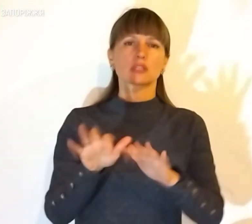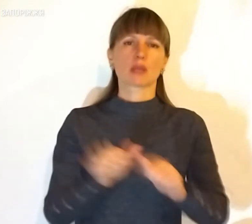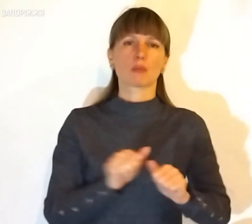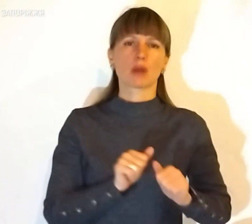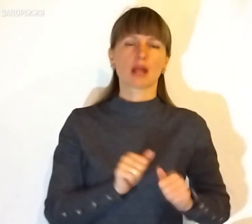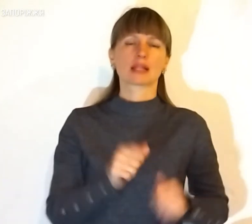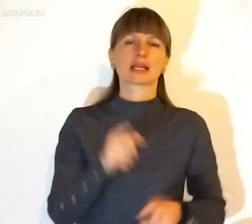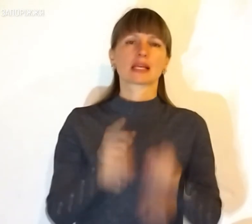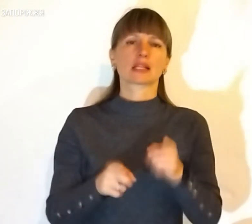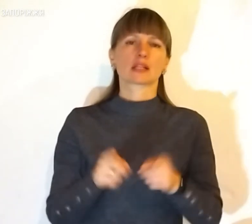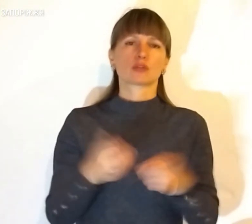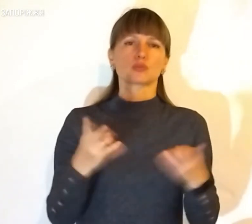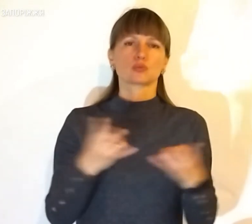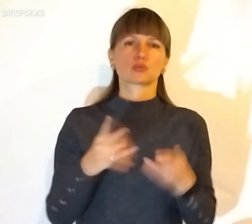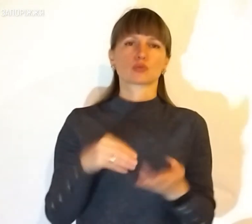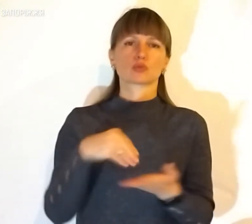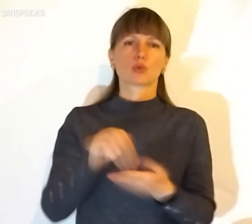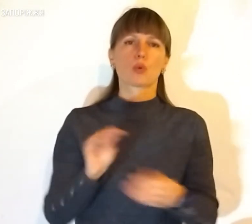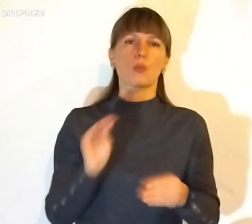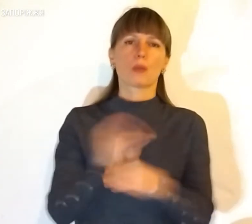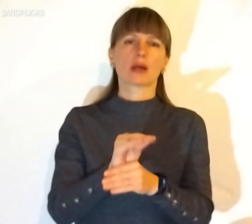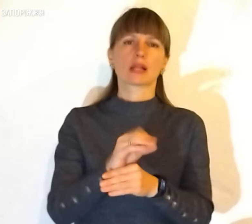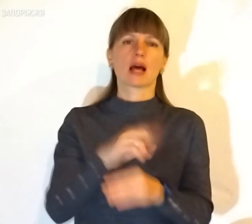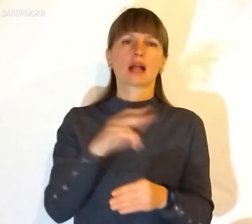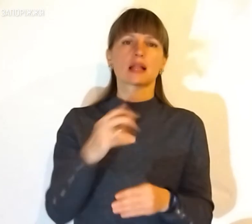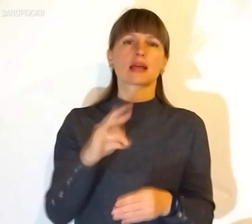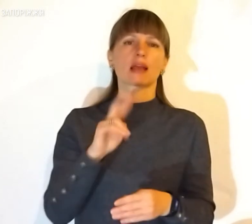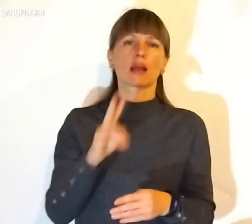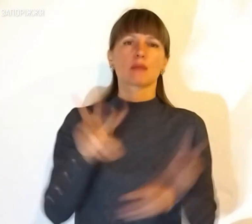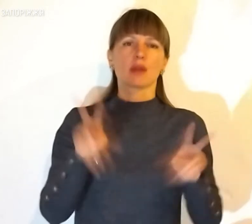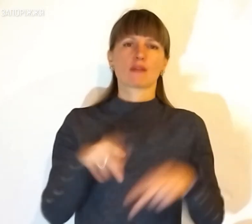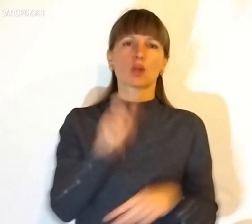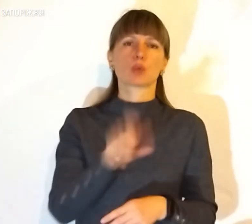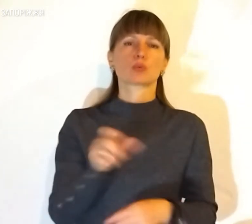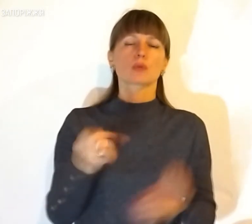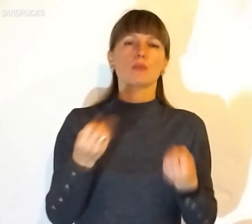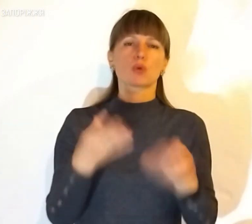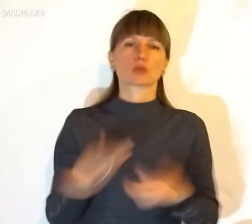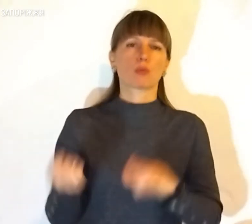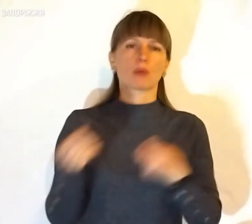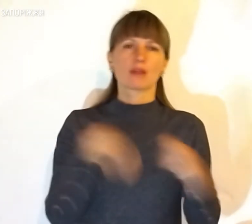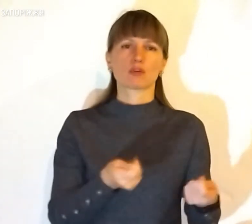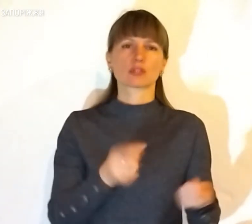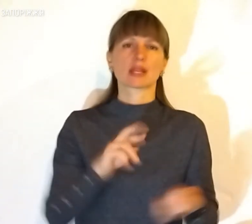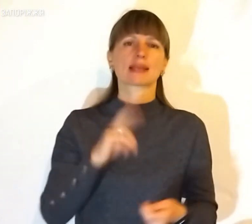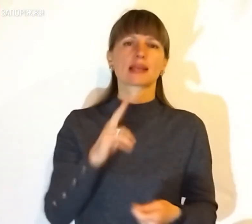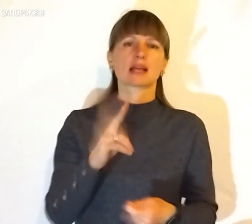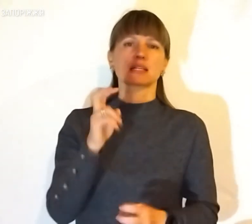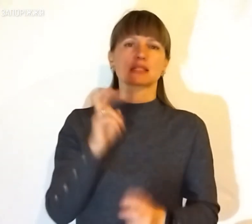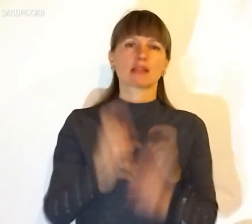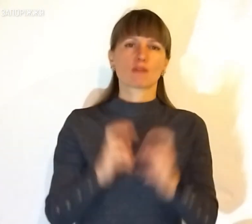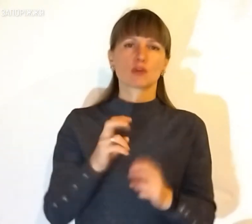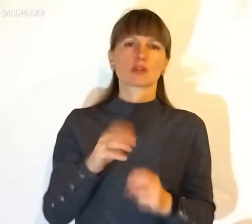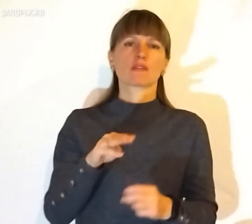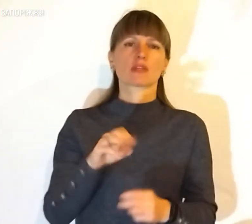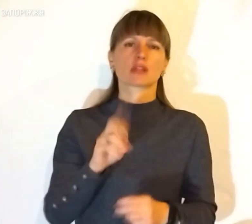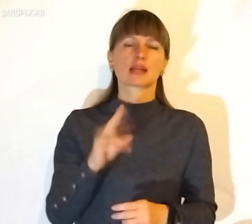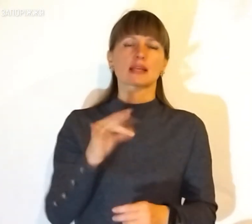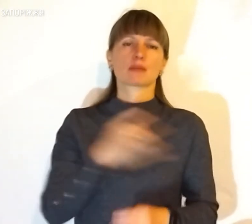забрали. Інколи доводиться докупати. Але, як правило, люди просто привозять. Як заводів, так і приватні